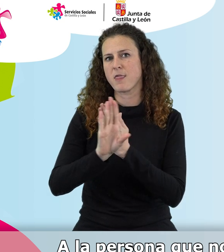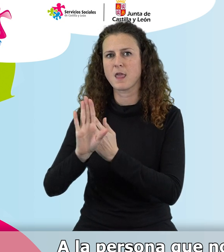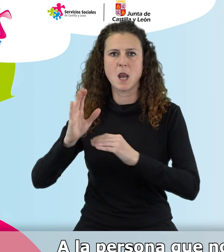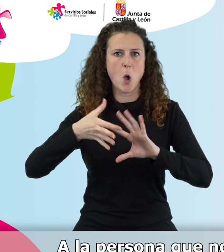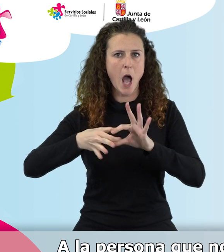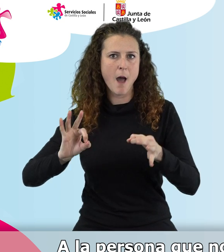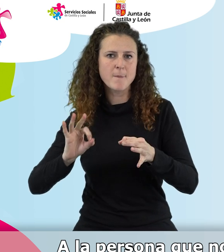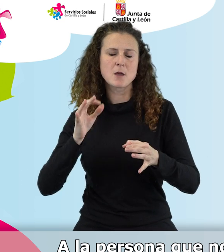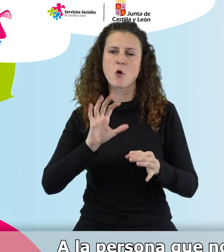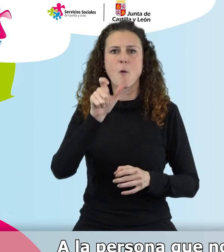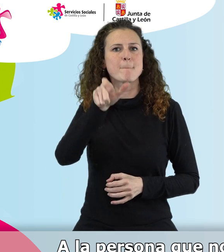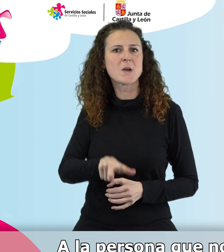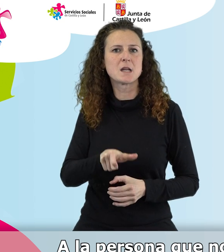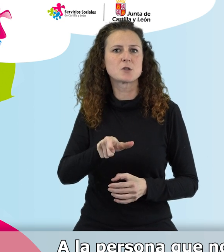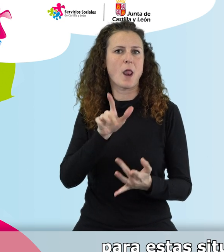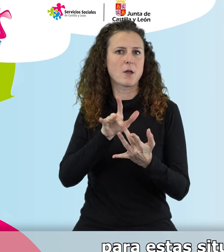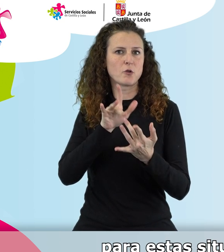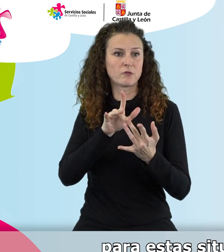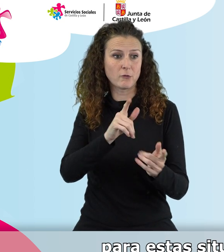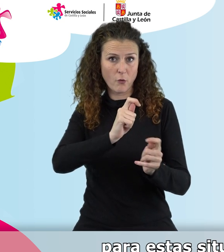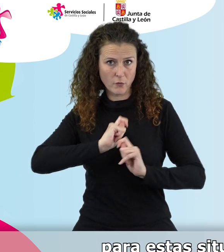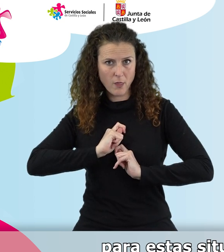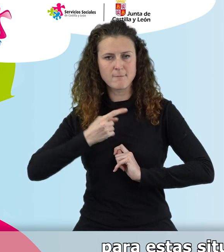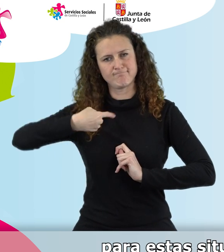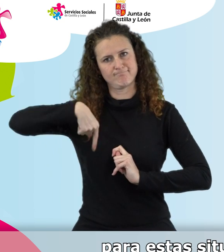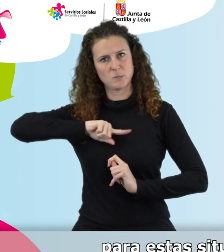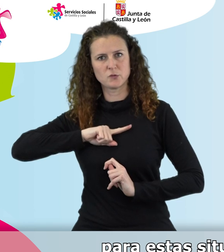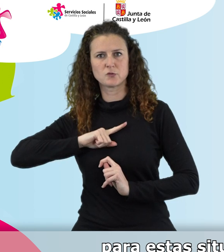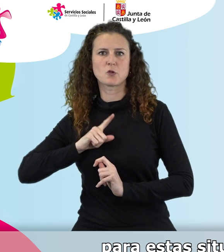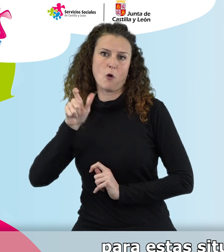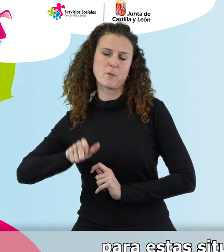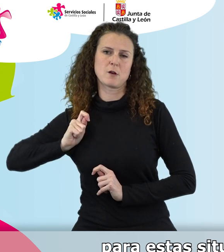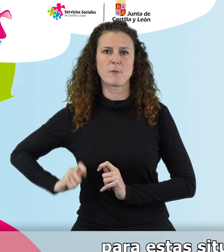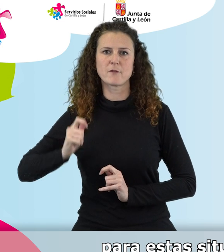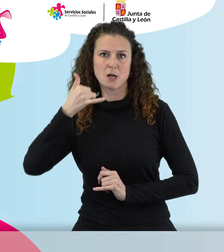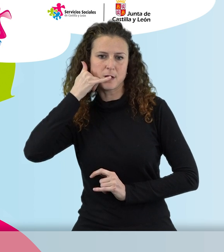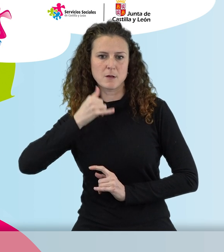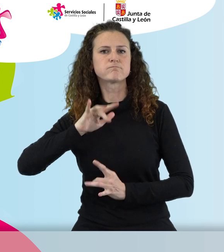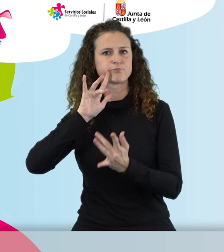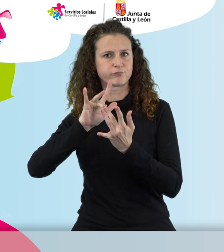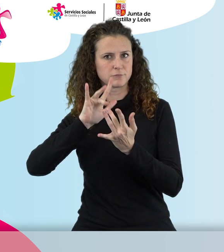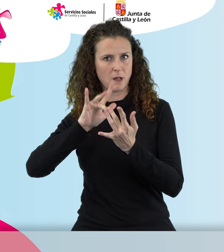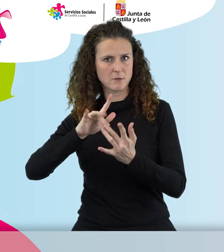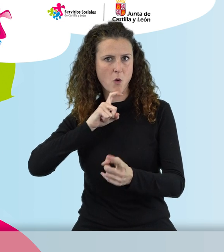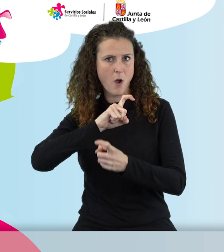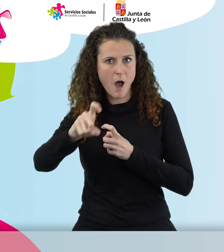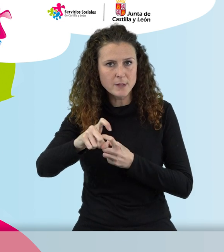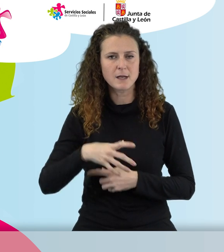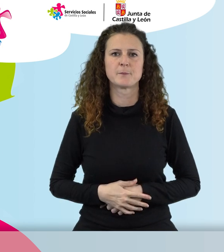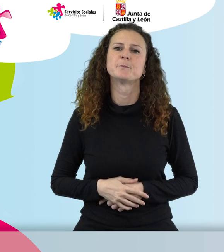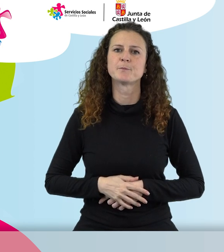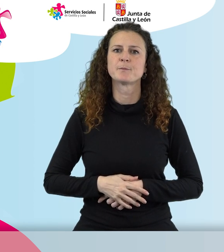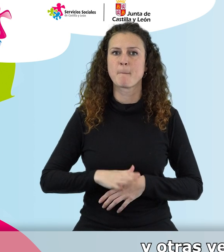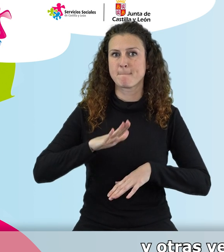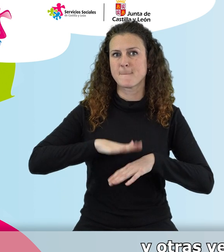persona que nos hayan dado como persona de contacto para estas situaciones, que normalmente va a poder acudir para acompañar o ayudar al